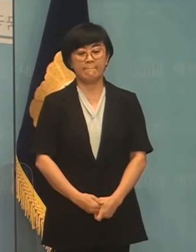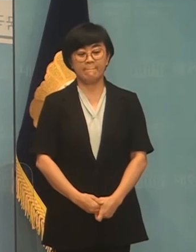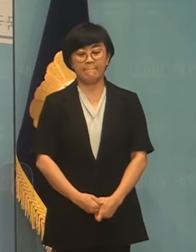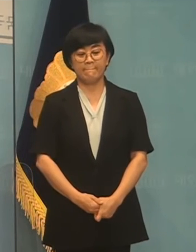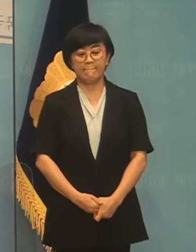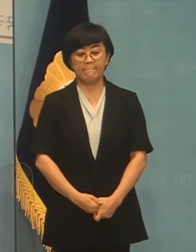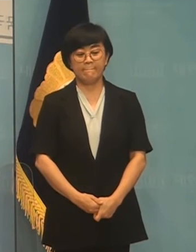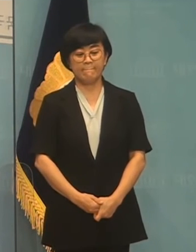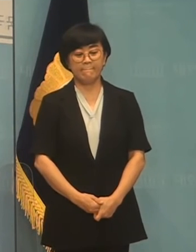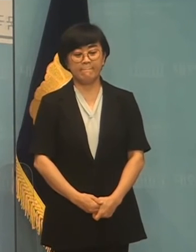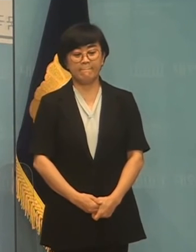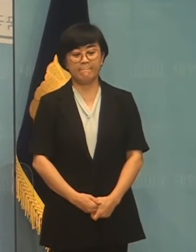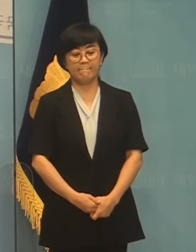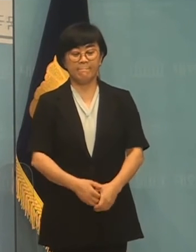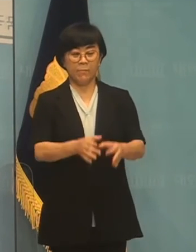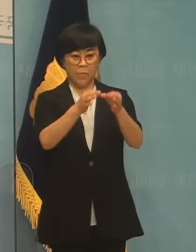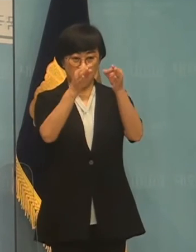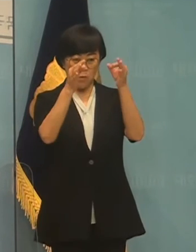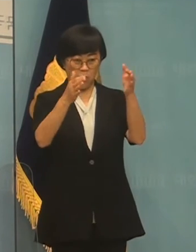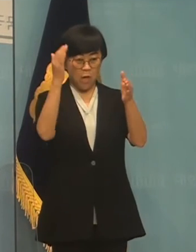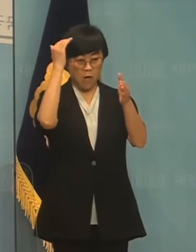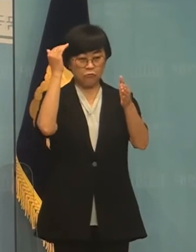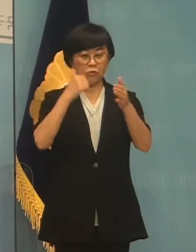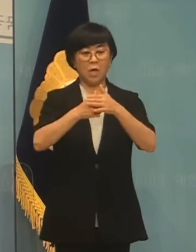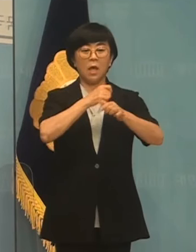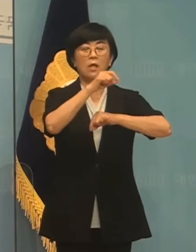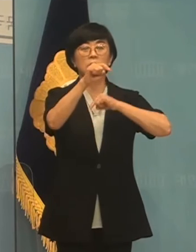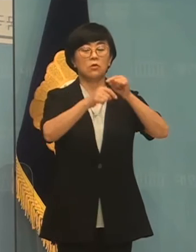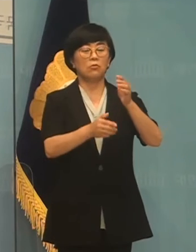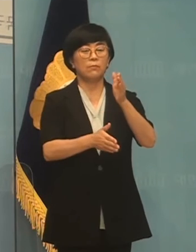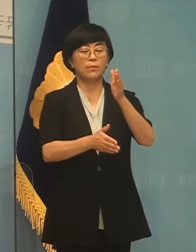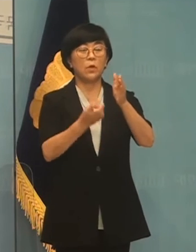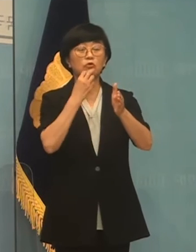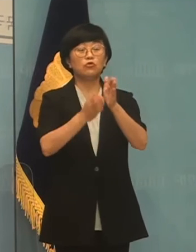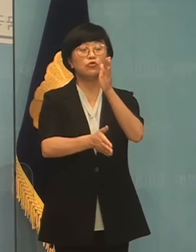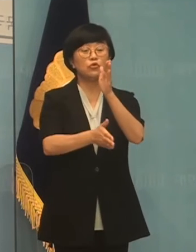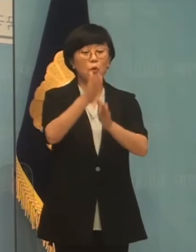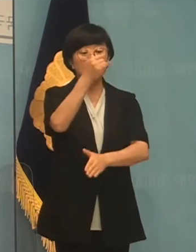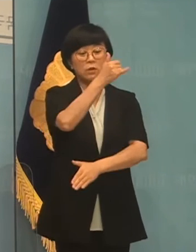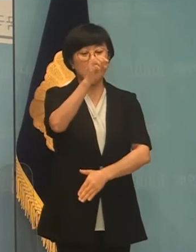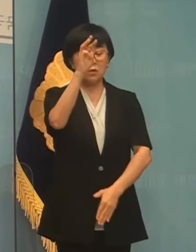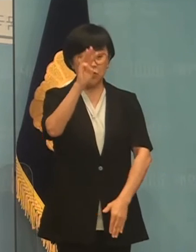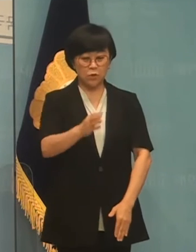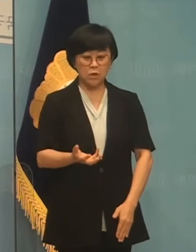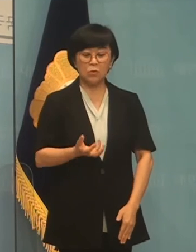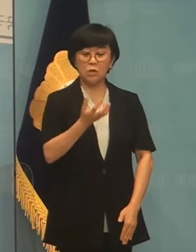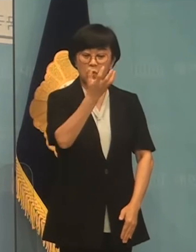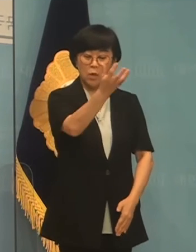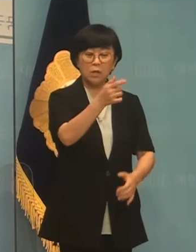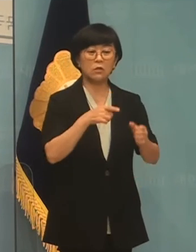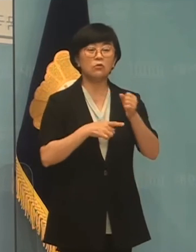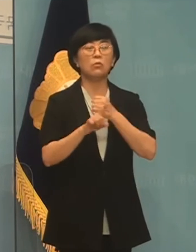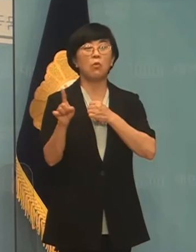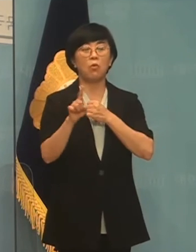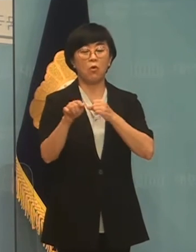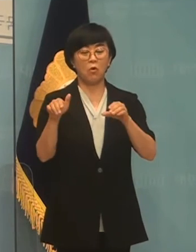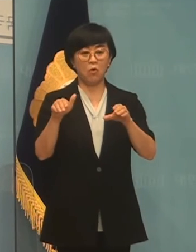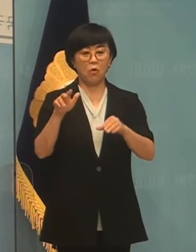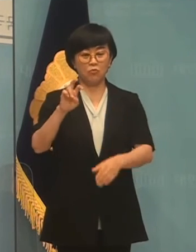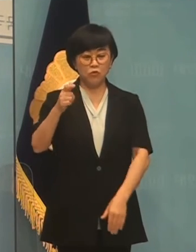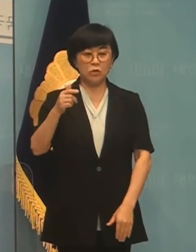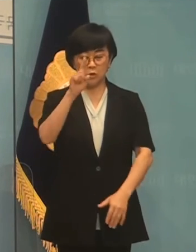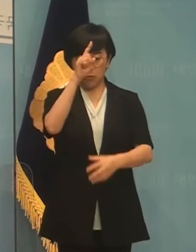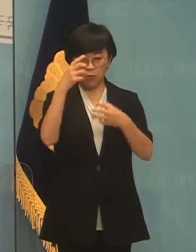그렇다면 그동안 대한민국의 행정수도는 외래 세종시로 이전을 했고 지금 문제에 융합